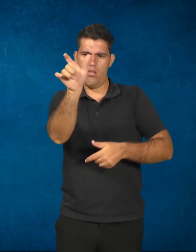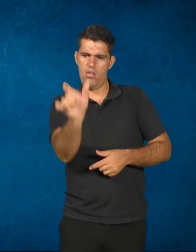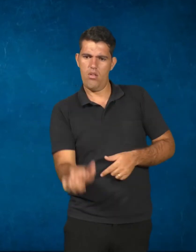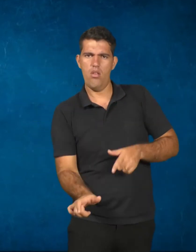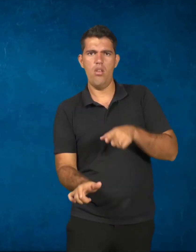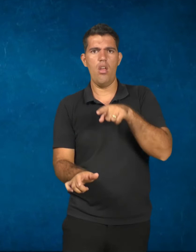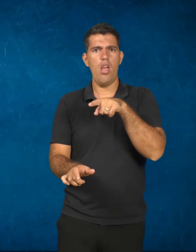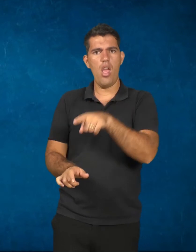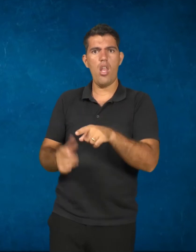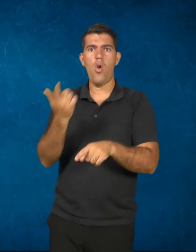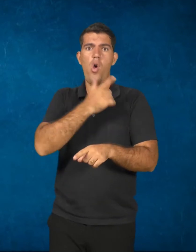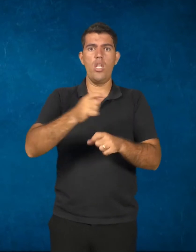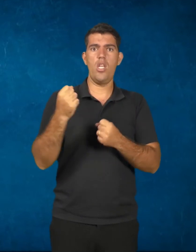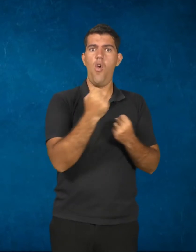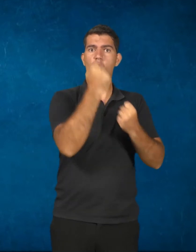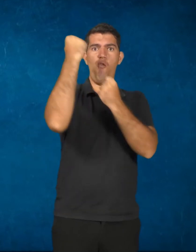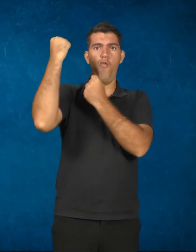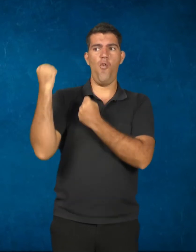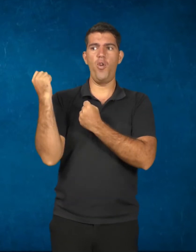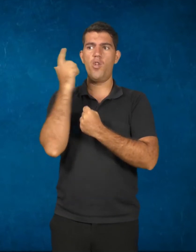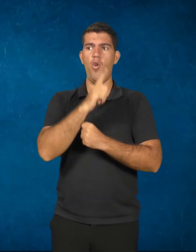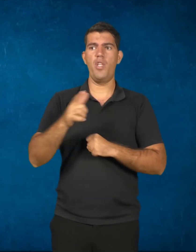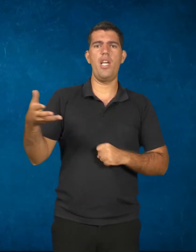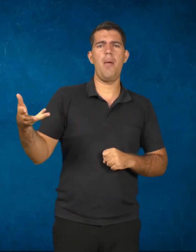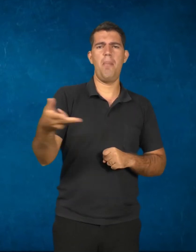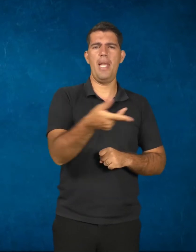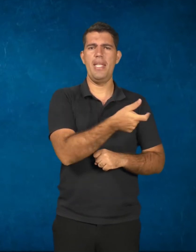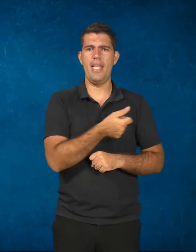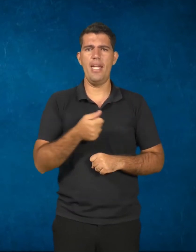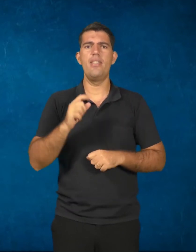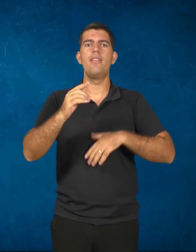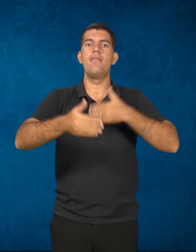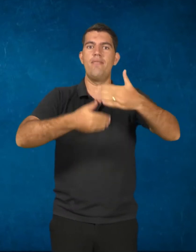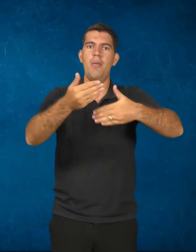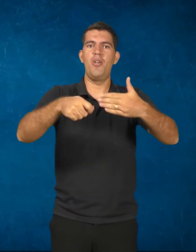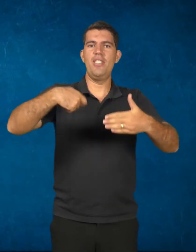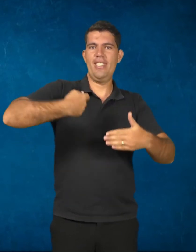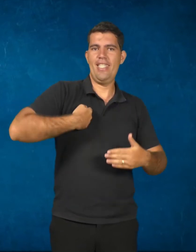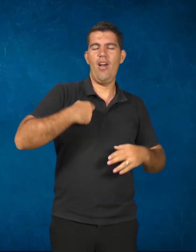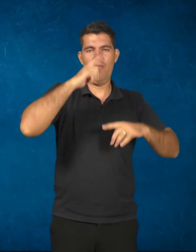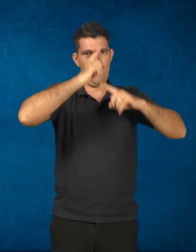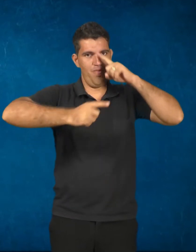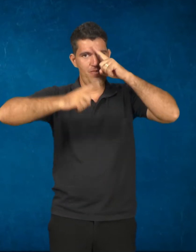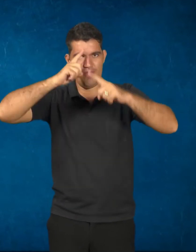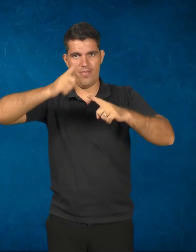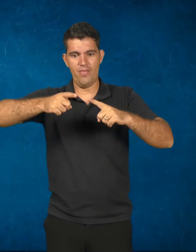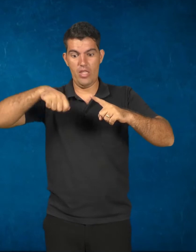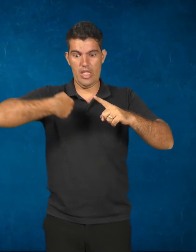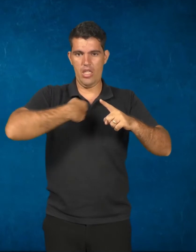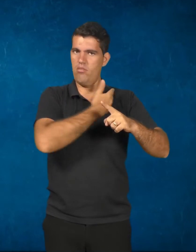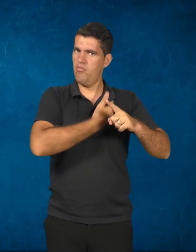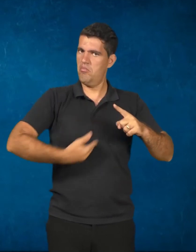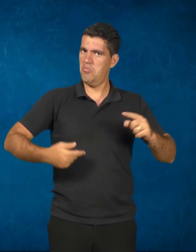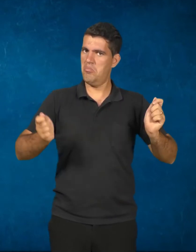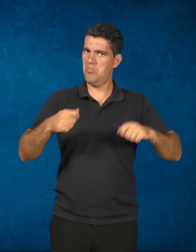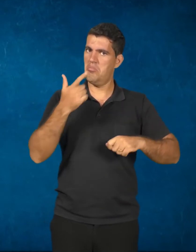força e capacidade para assumir a posição de dirigentes e governantes. Seria